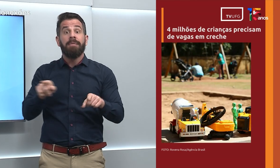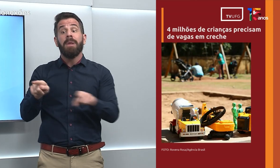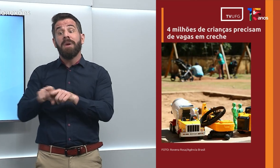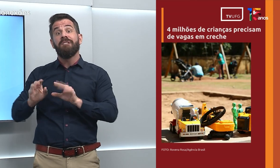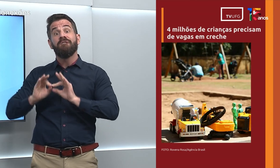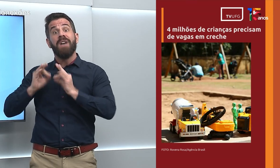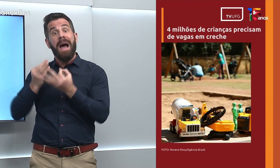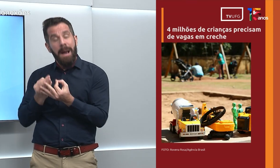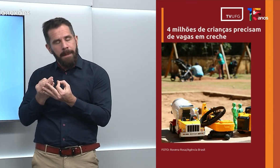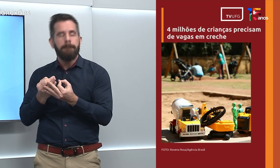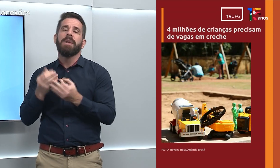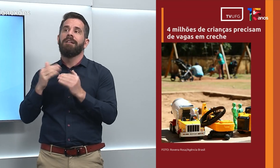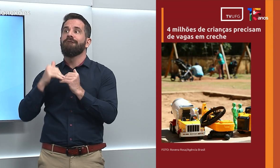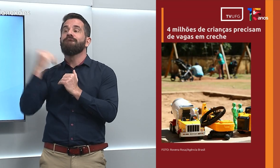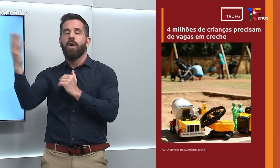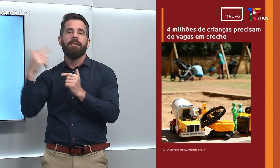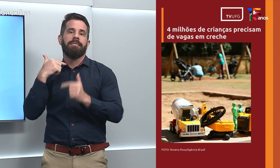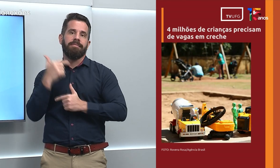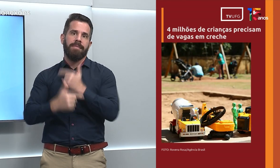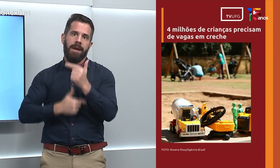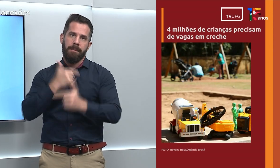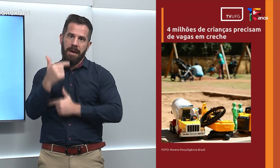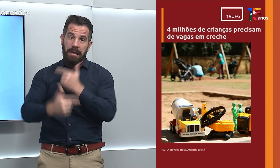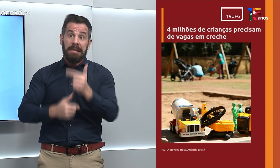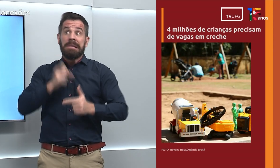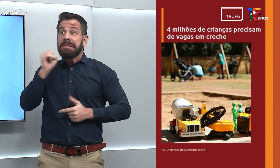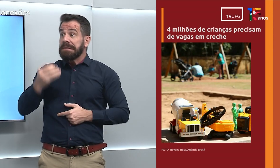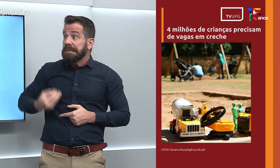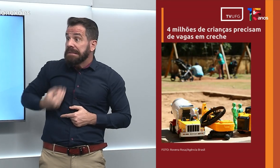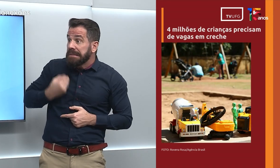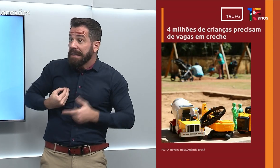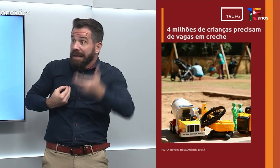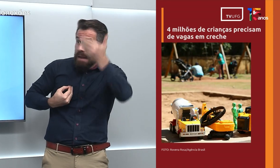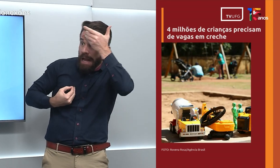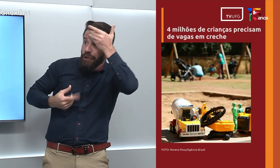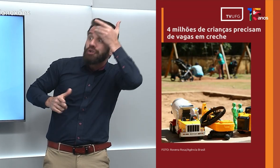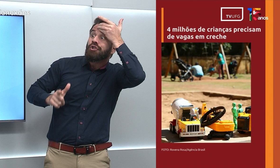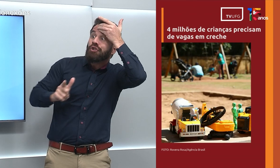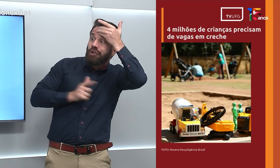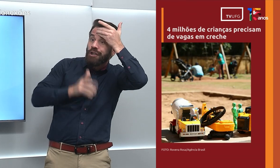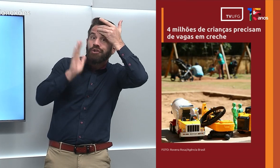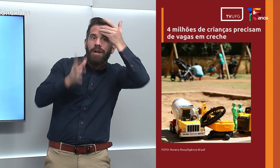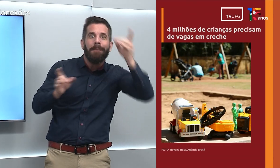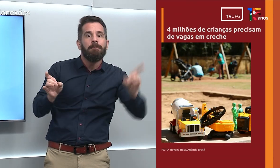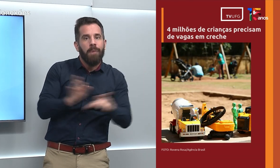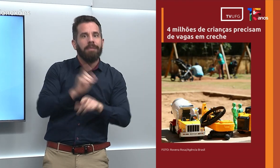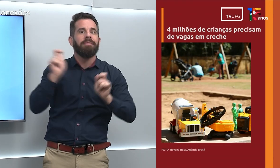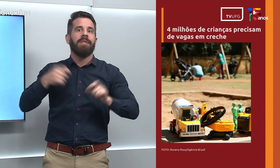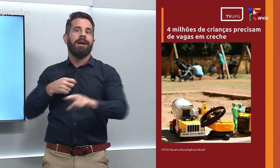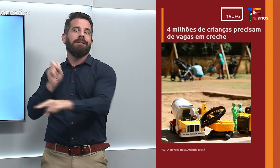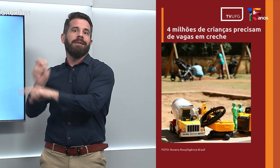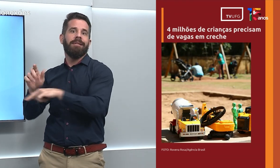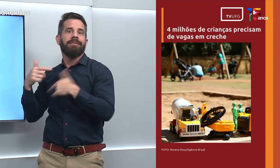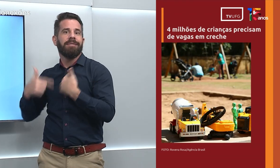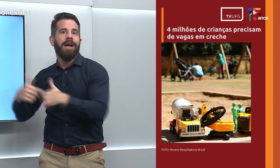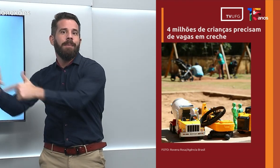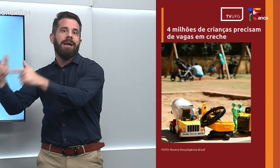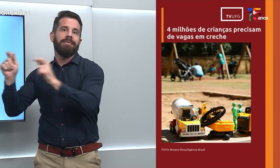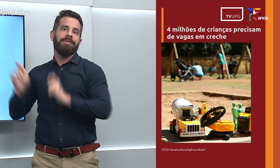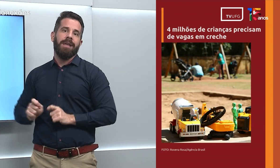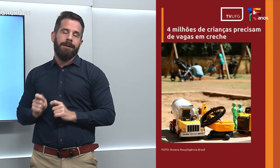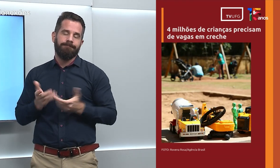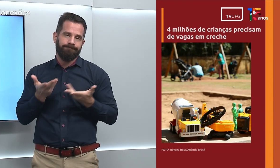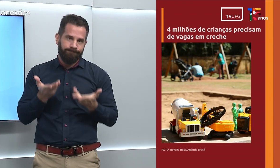trabalha ou poderia trabalhar caso houvesse uma vaga na creche. As famílias também consideradas em